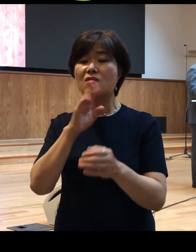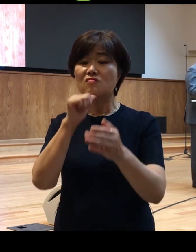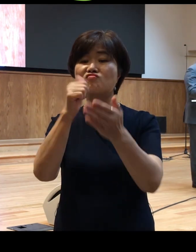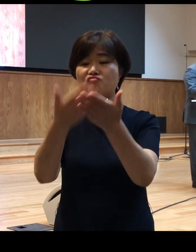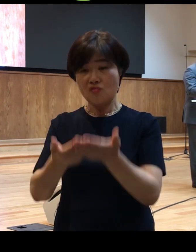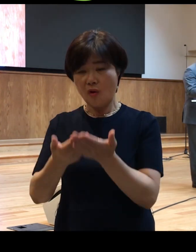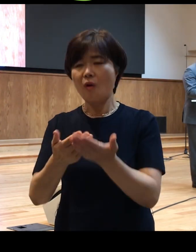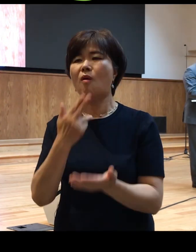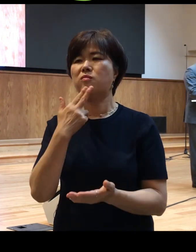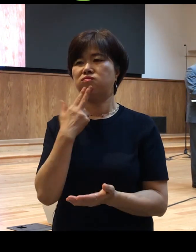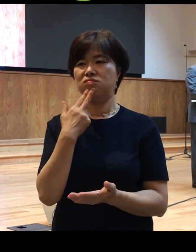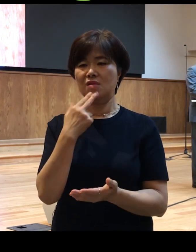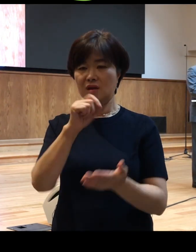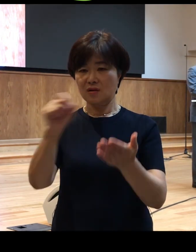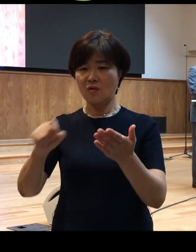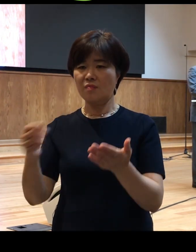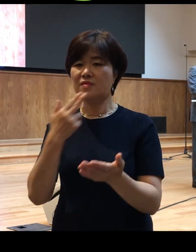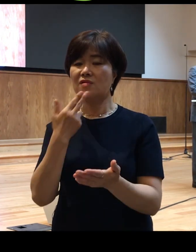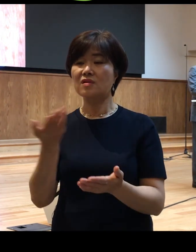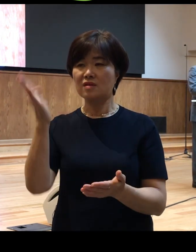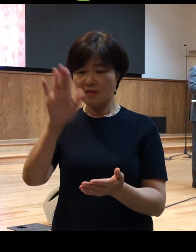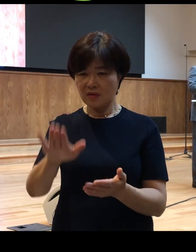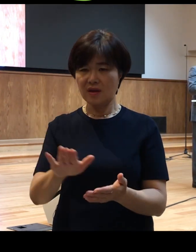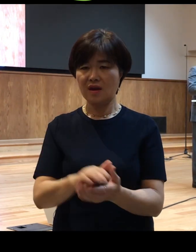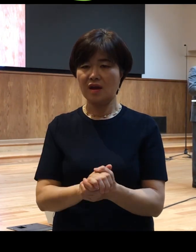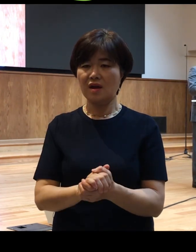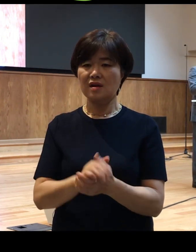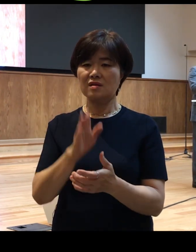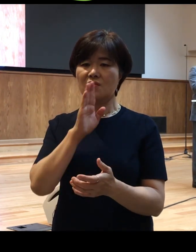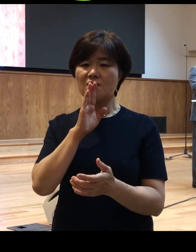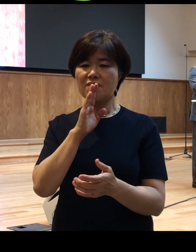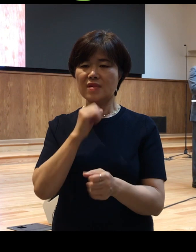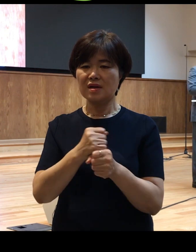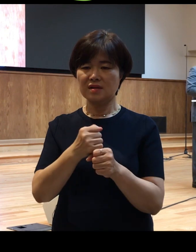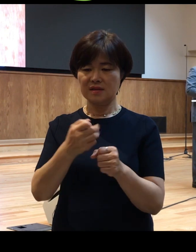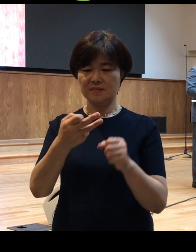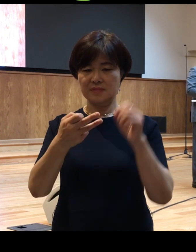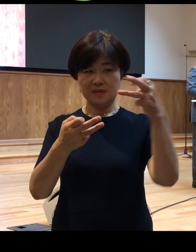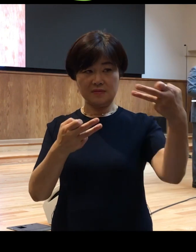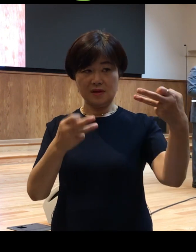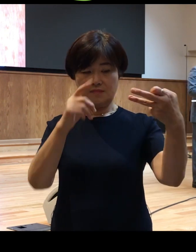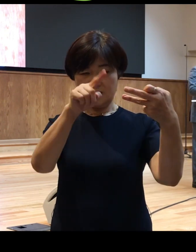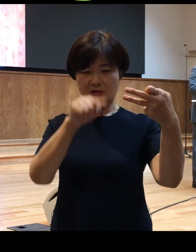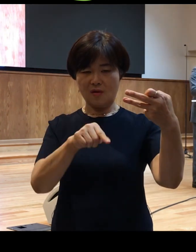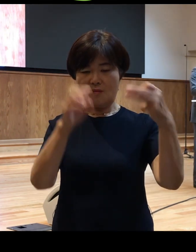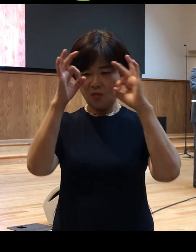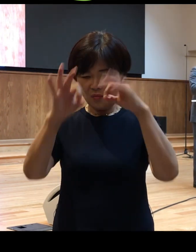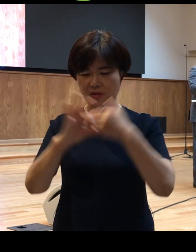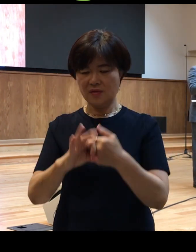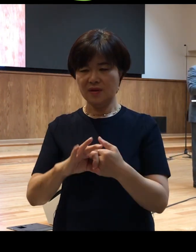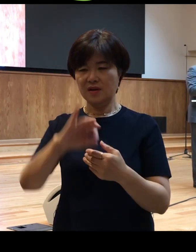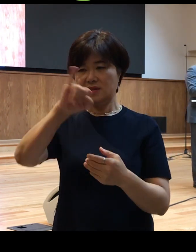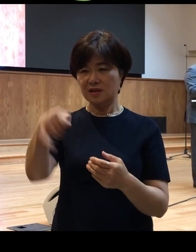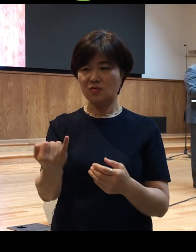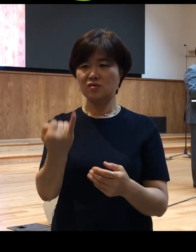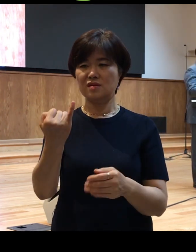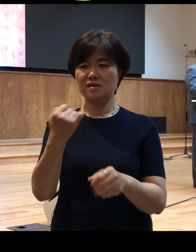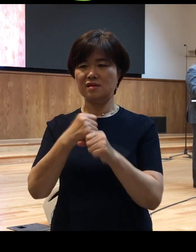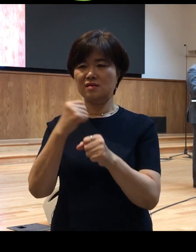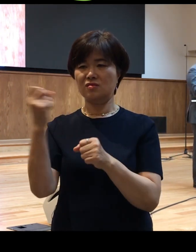기록이 되어 있지 않습니다 그런데 우리가 다음 주에 살펴볼 13절에 보면 제우스 신당과 아주 가까이